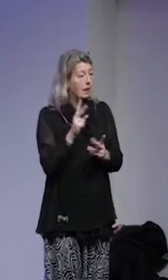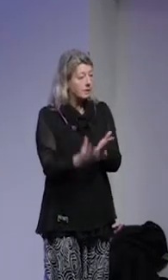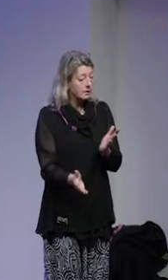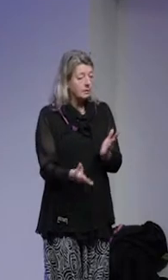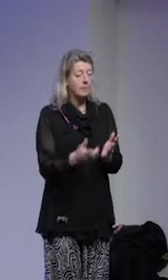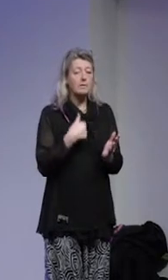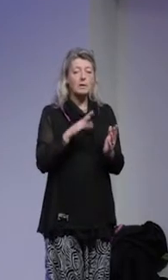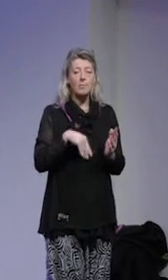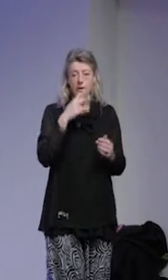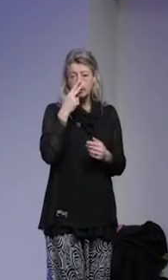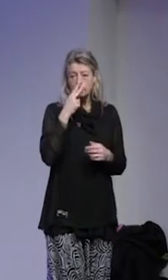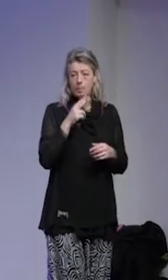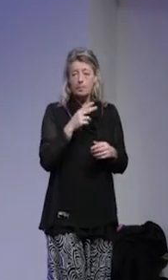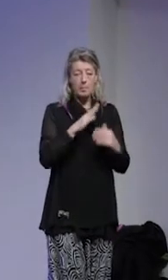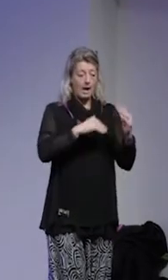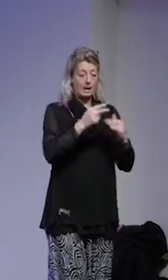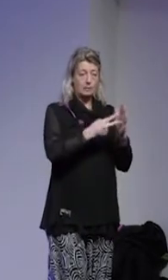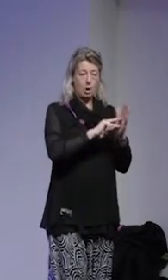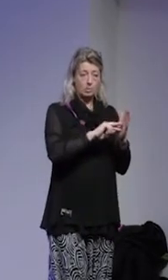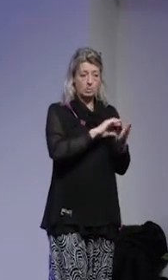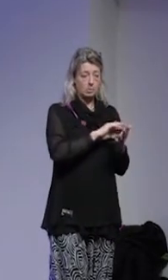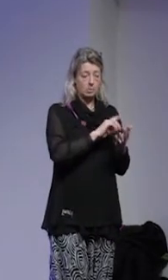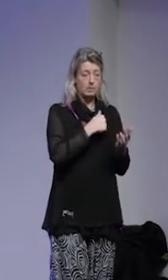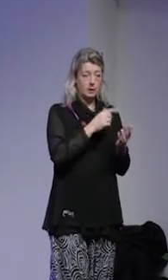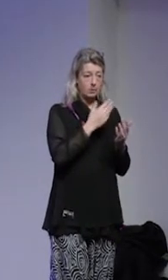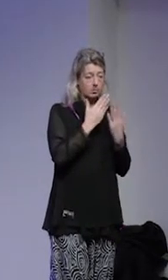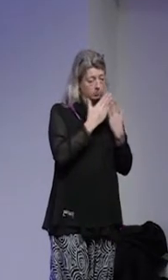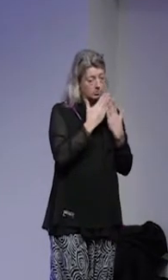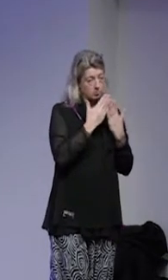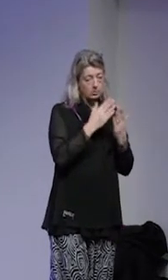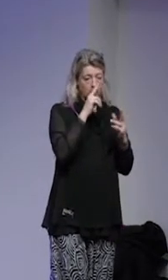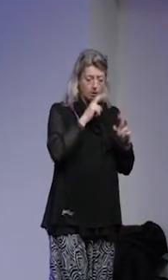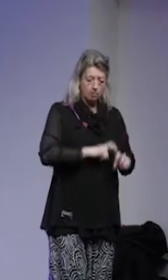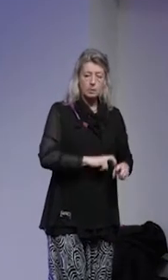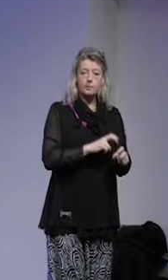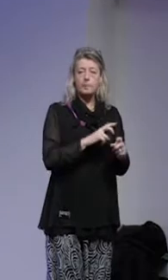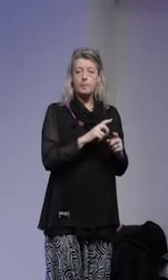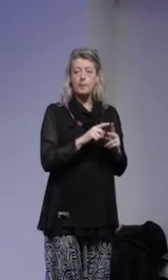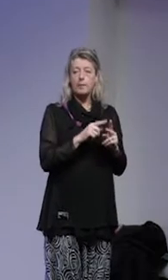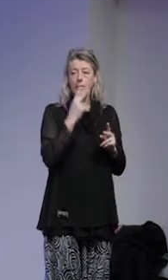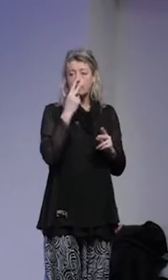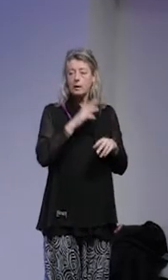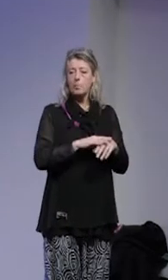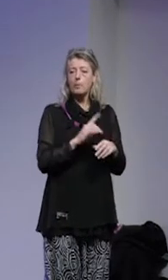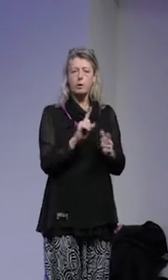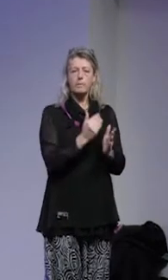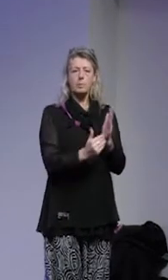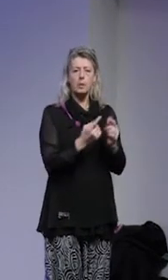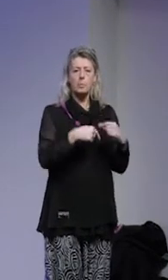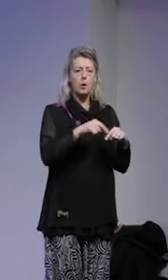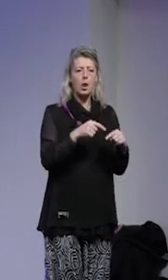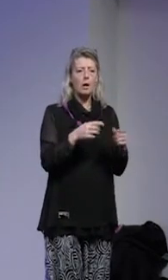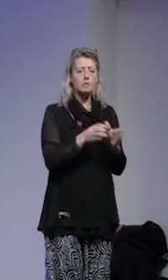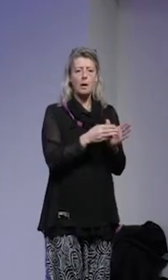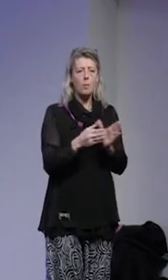så har vi tittat på i de handlingsplanerna som vi har undersökt, så har vi tittat på varifrån de lokala